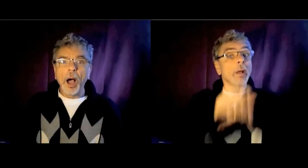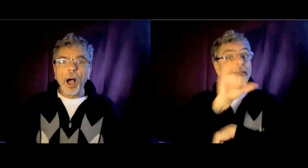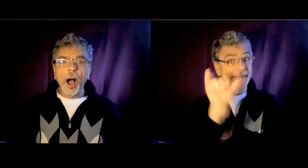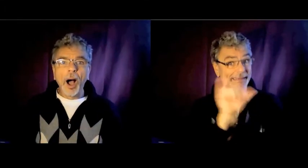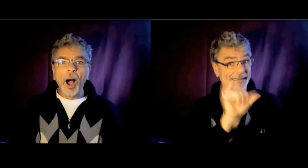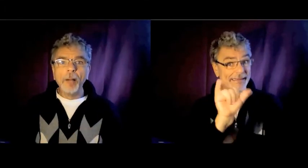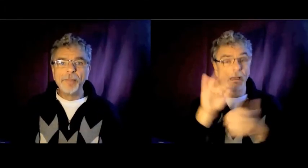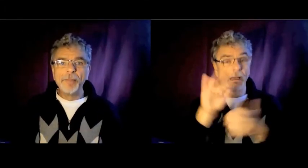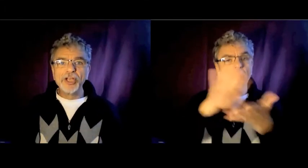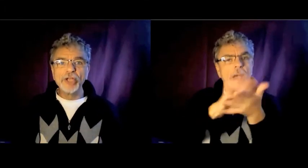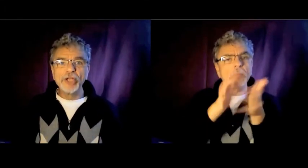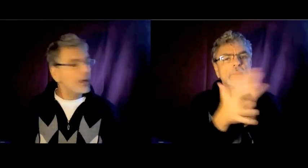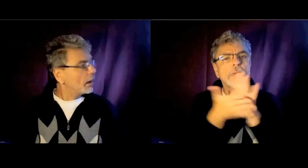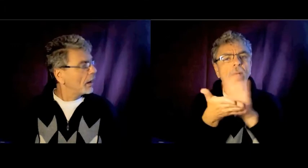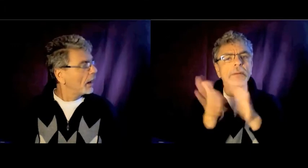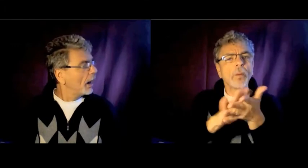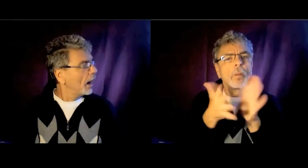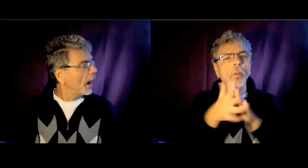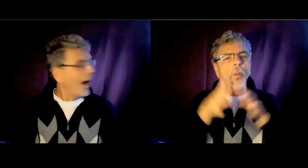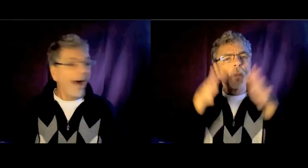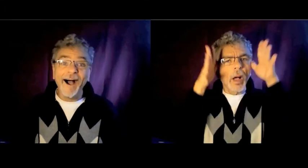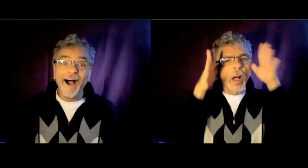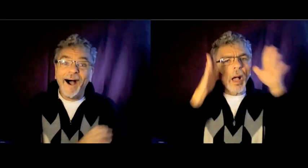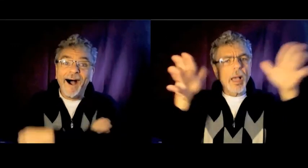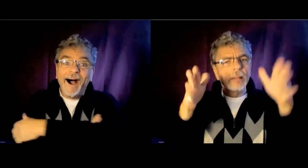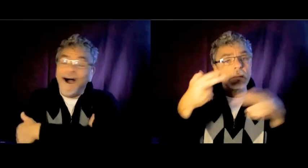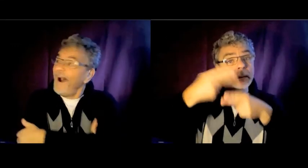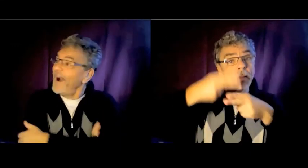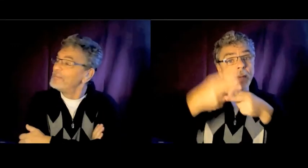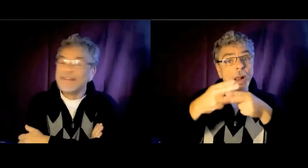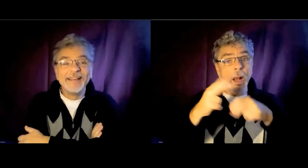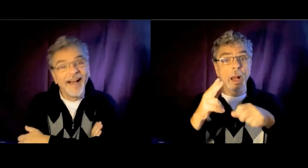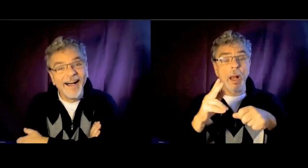Ah, mais c pas génial ! Ah, ah, mais...